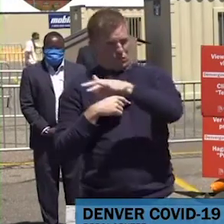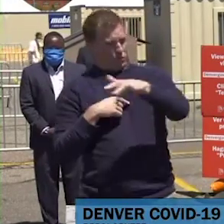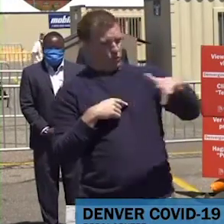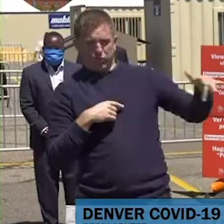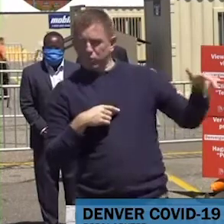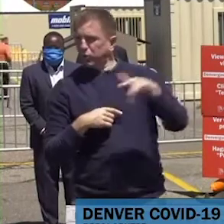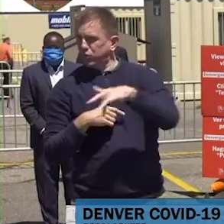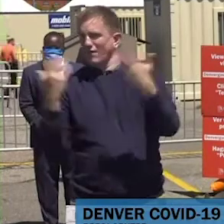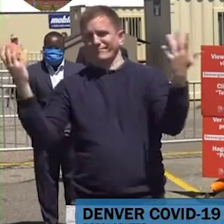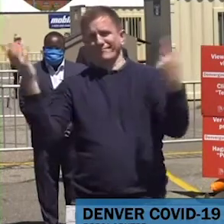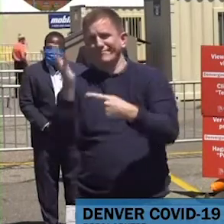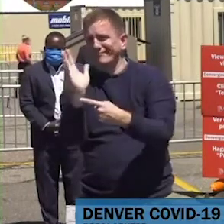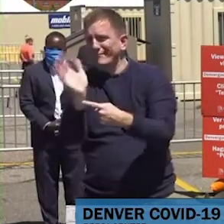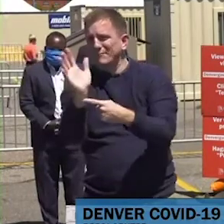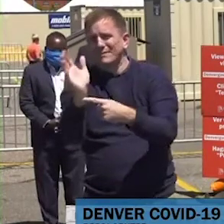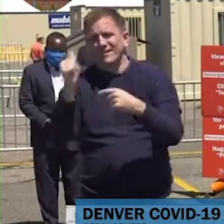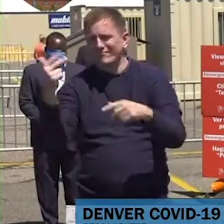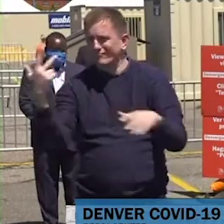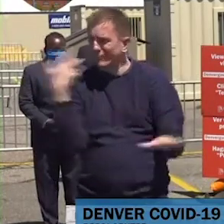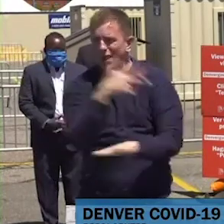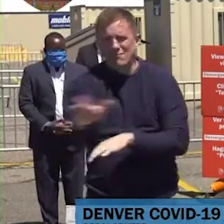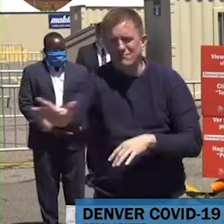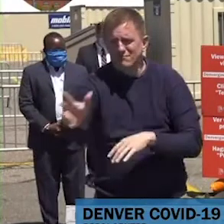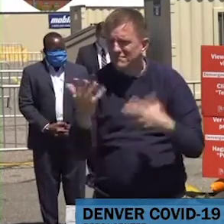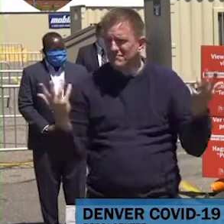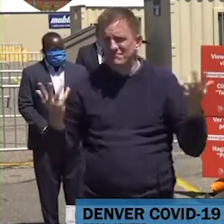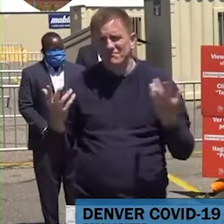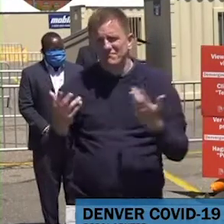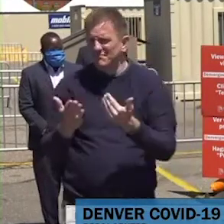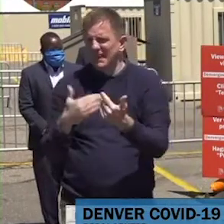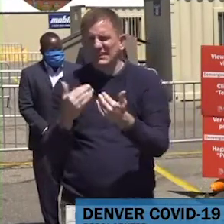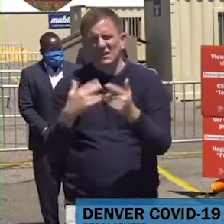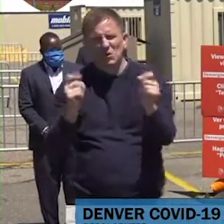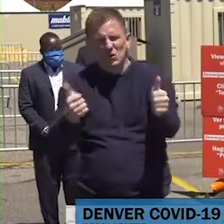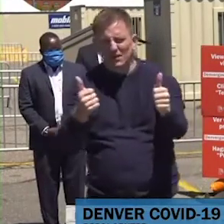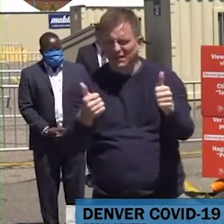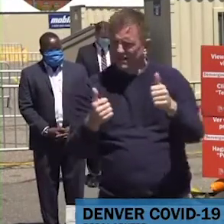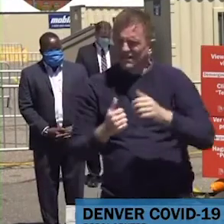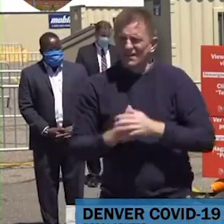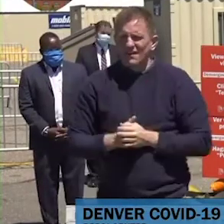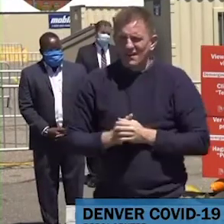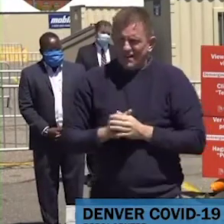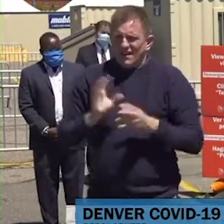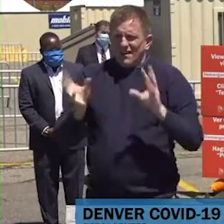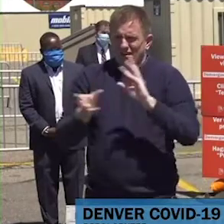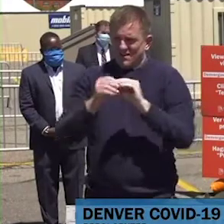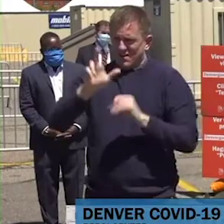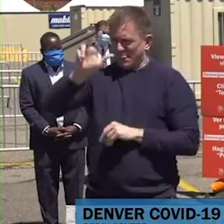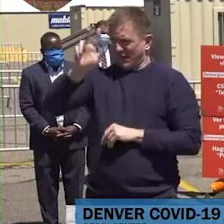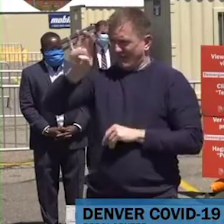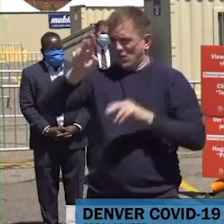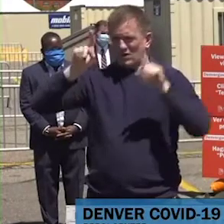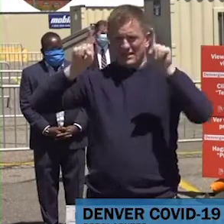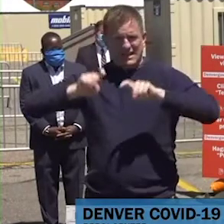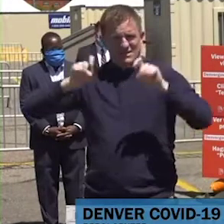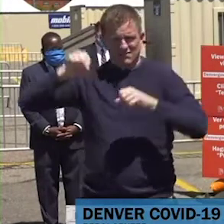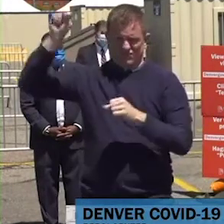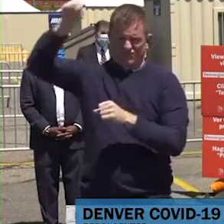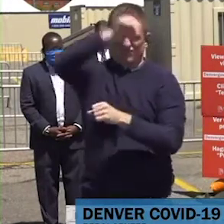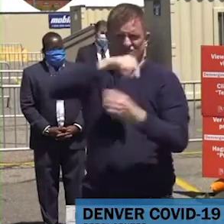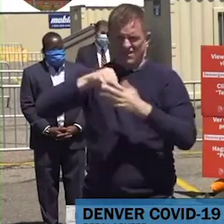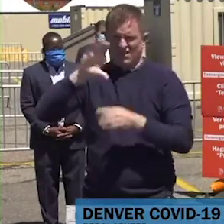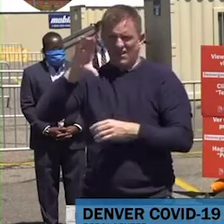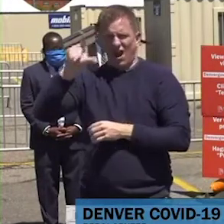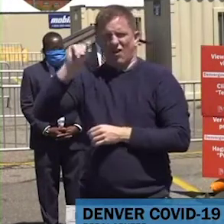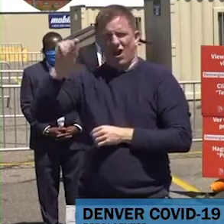sitios a través del estado. Este abrirá 7 días a la semana, empieza mañana y si tienes síntomas, por favor, hazte la prueba.